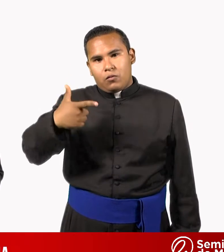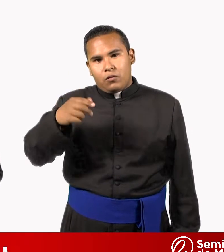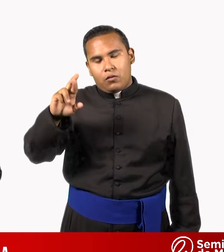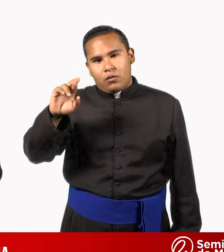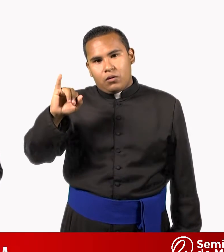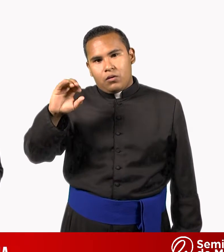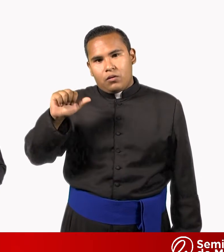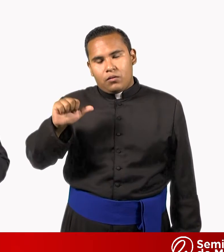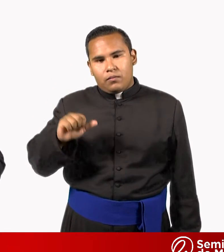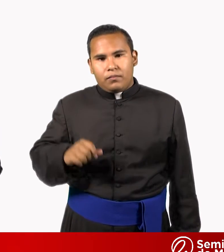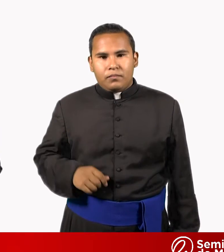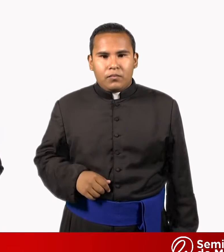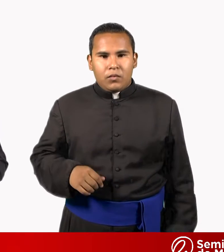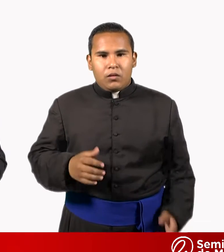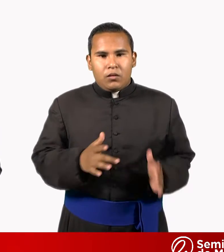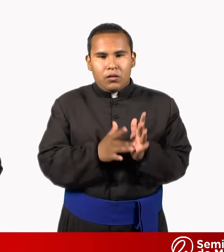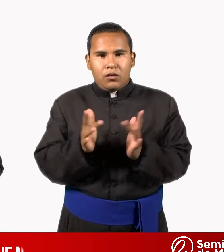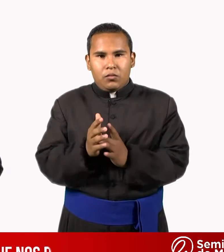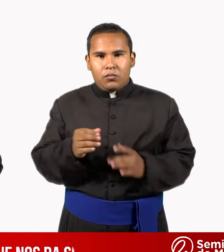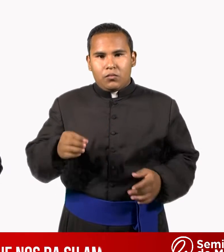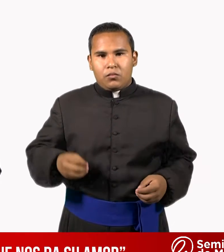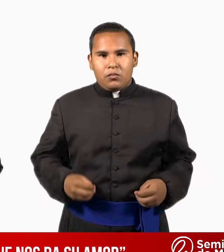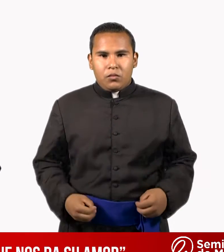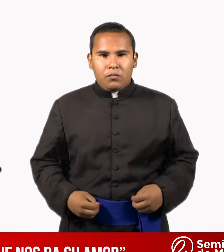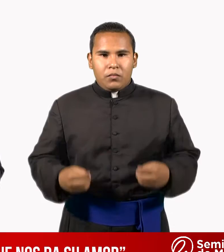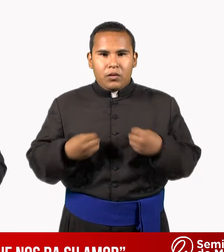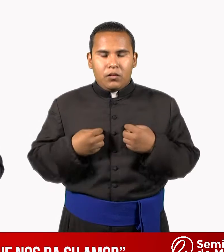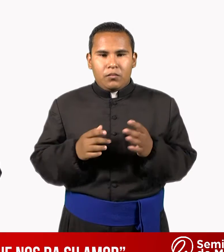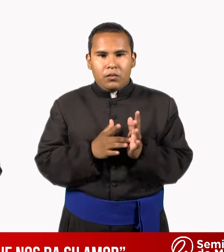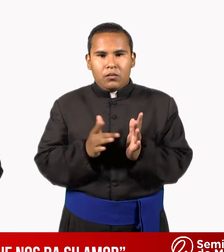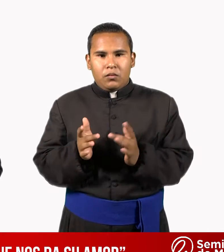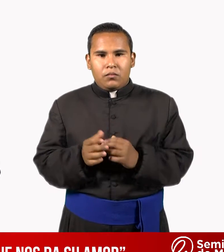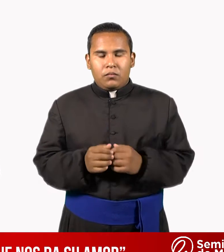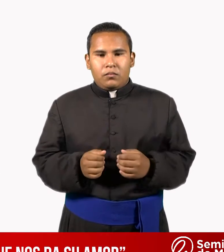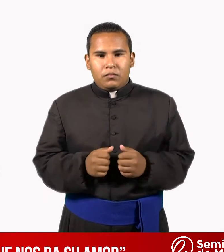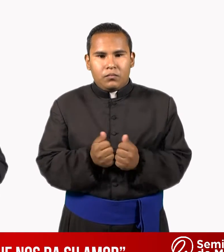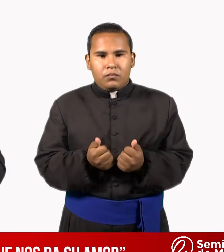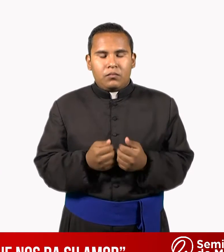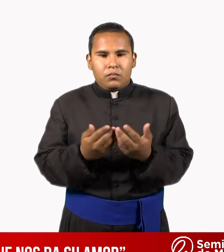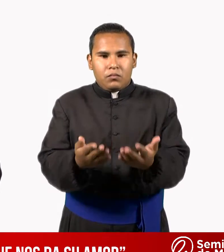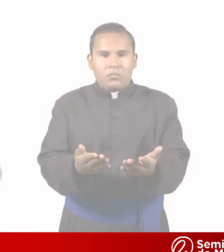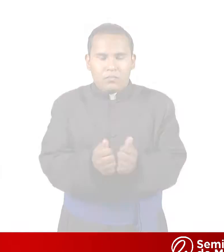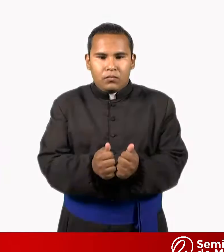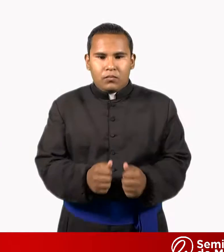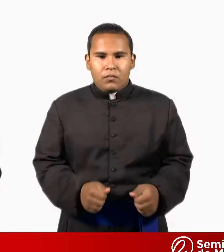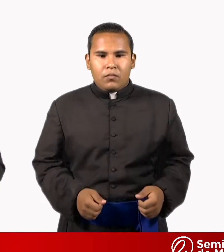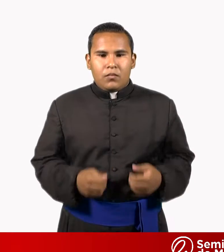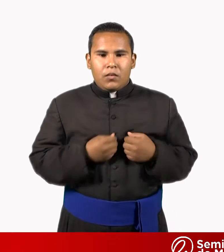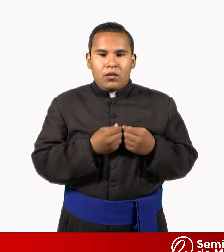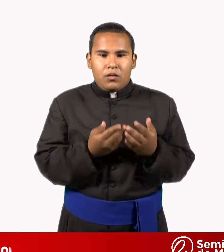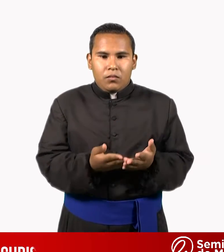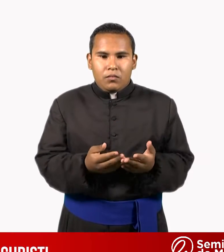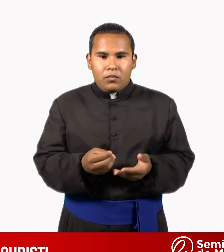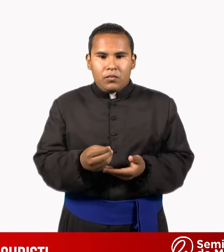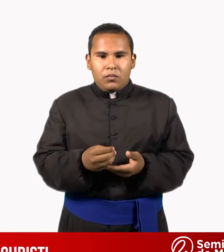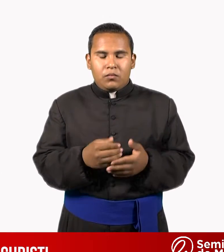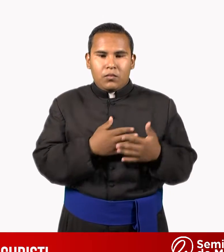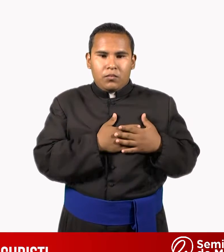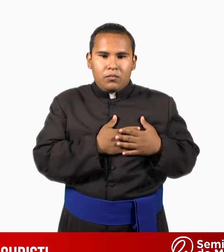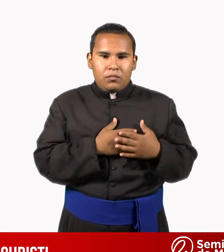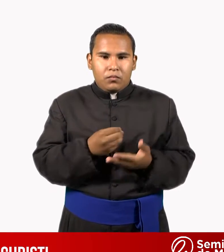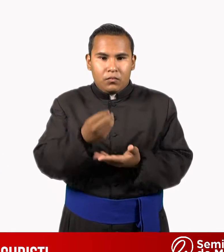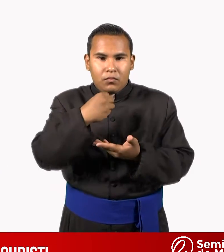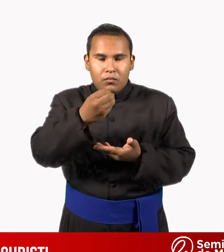Monterrey. Jesús es el pan de vida, el pan que nos da su amor. El alimento es algo muy